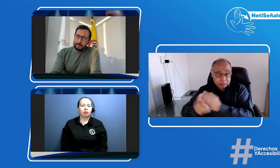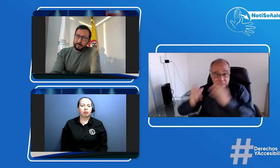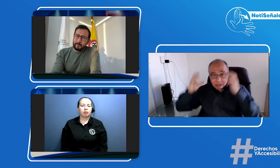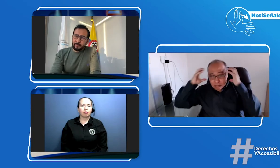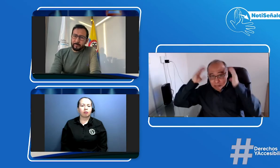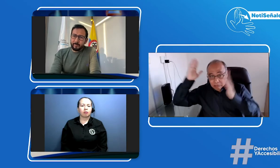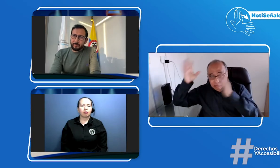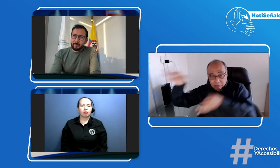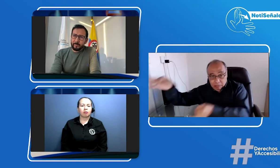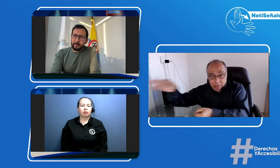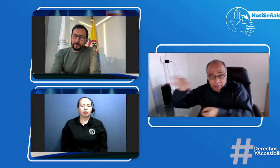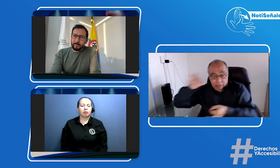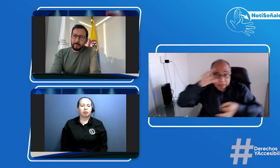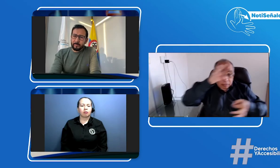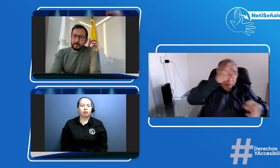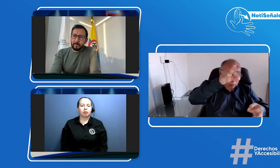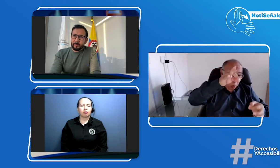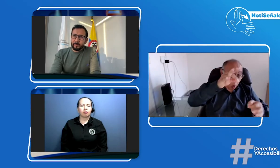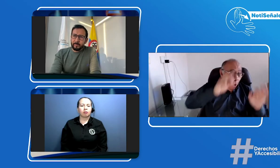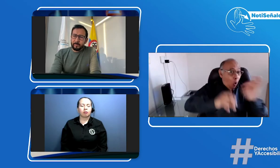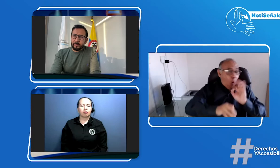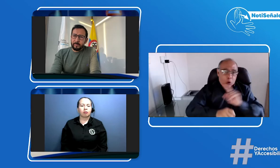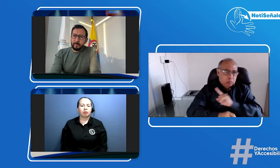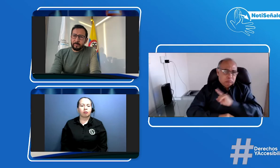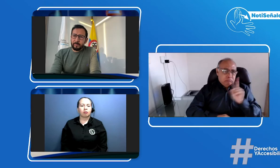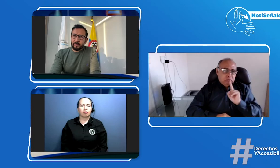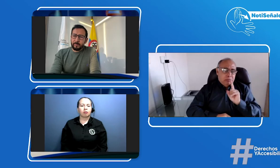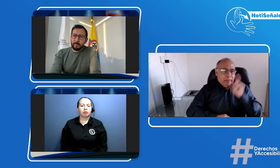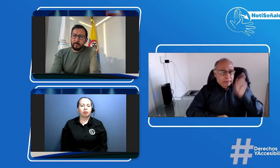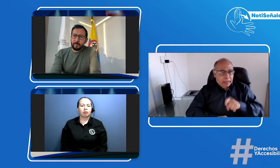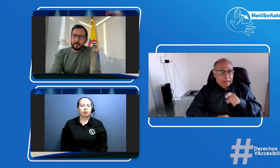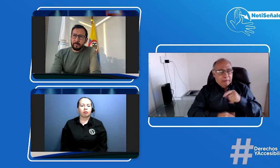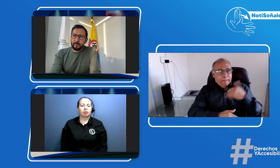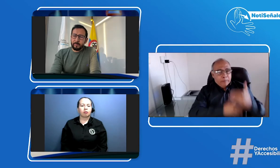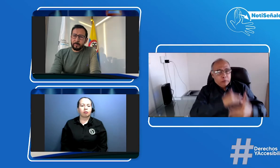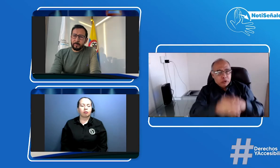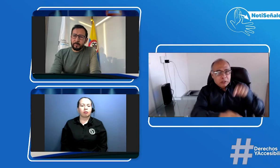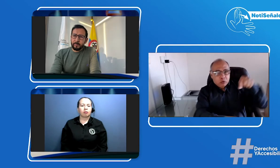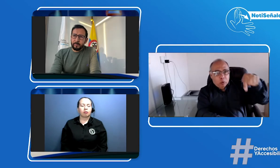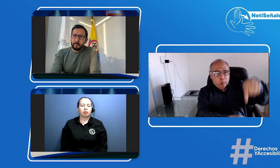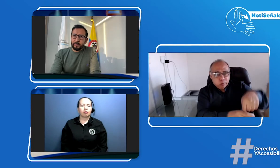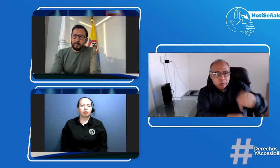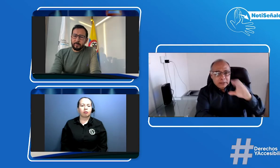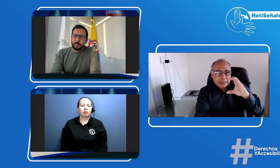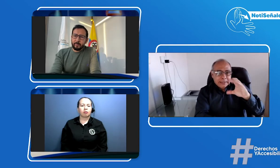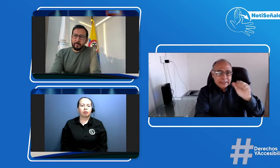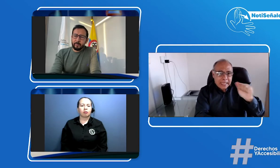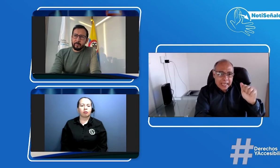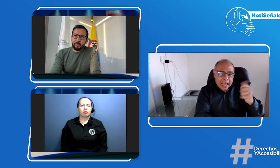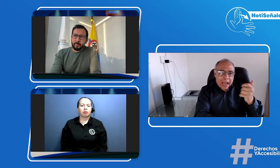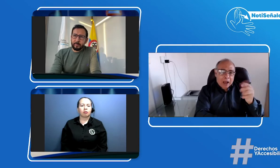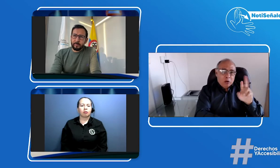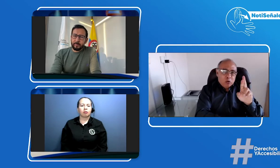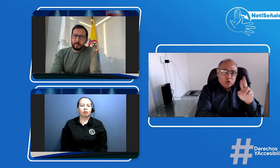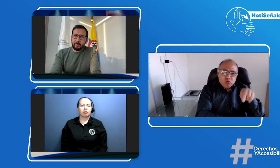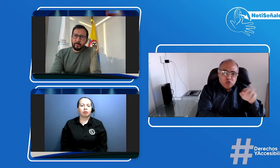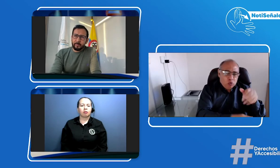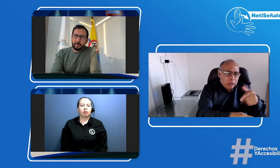puede hacer con la IPS que uno tiene o sencillamente tiene que acercarse a